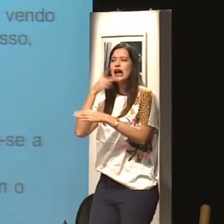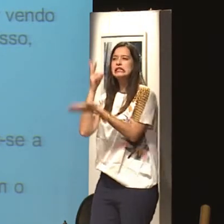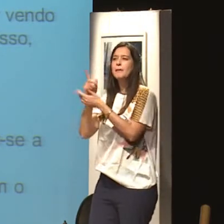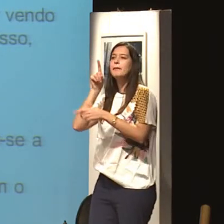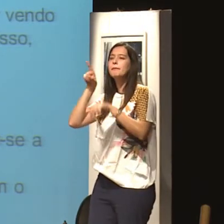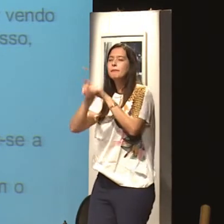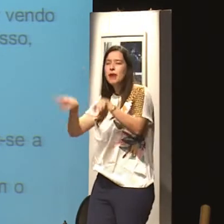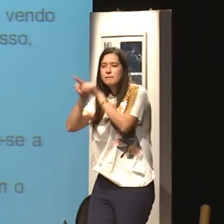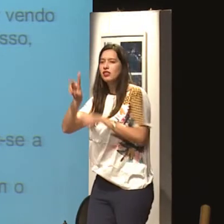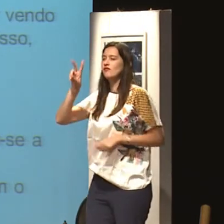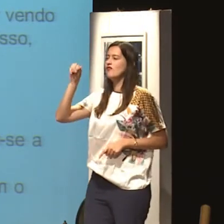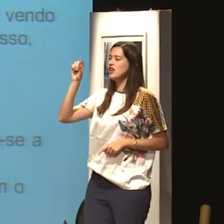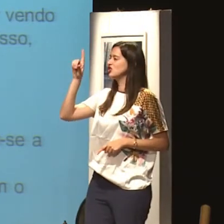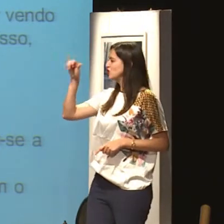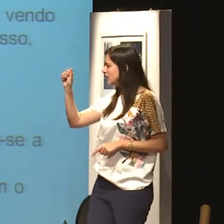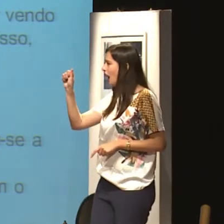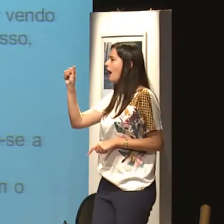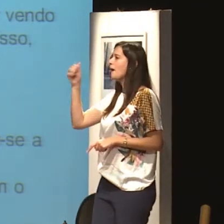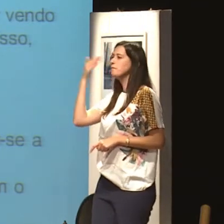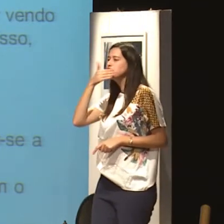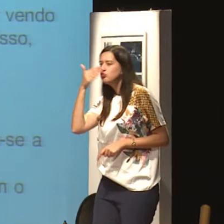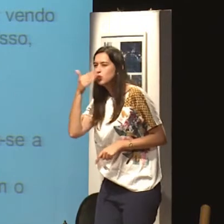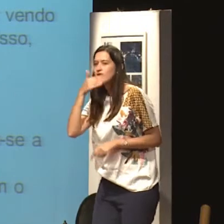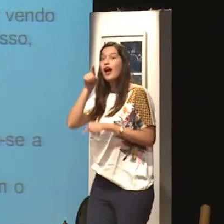Você viu o filme que eles sempre falam palavrões? Vadia, puta.